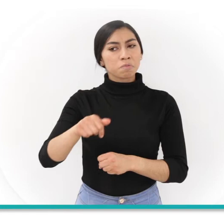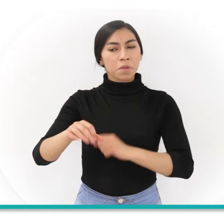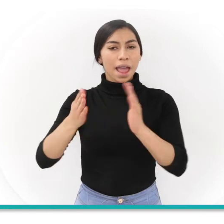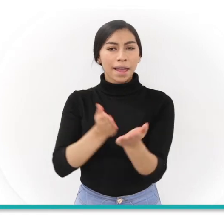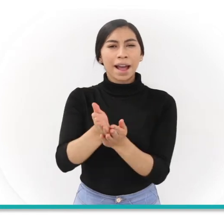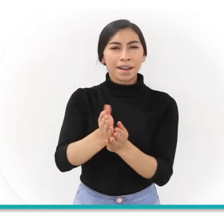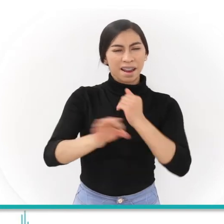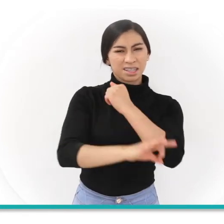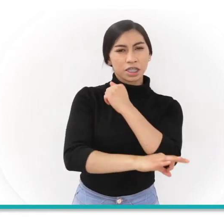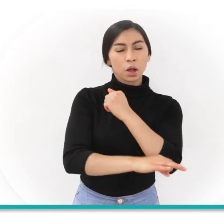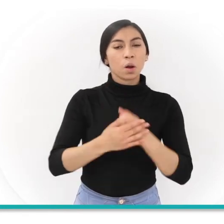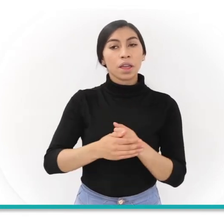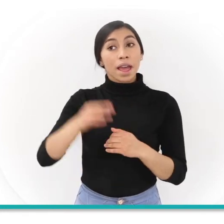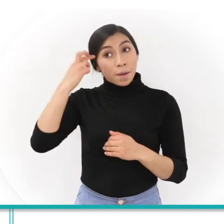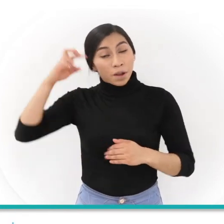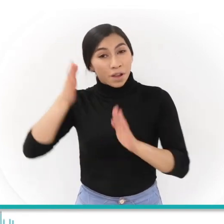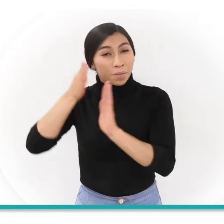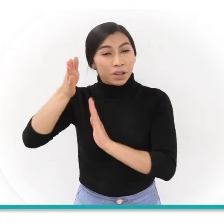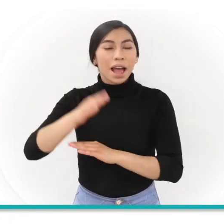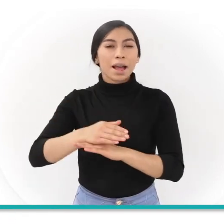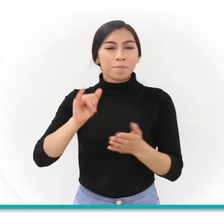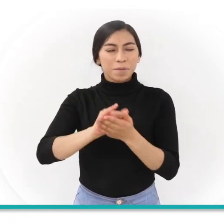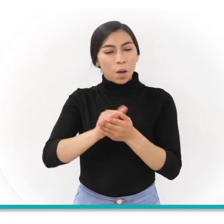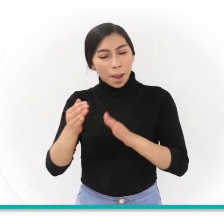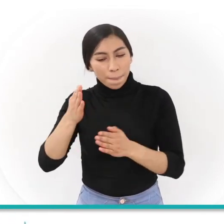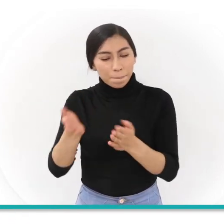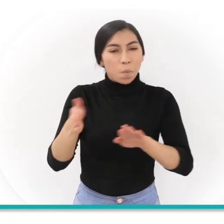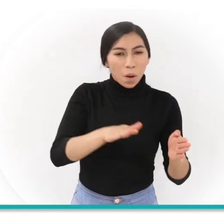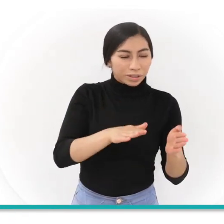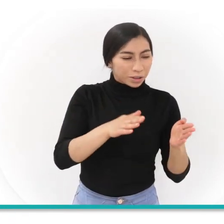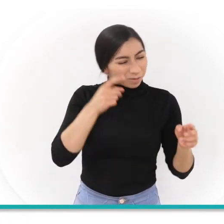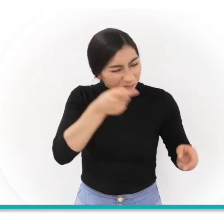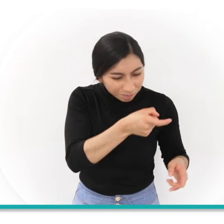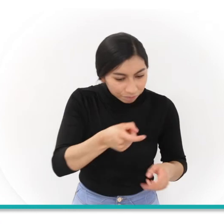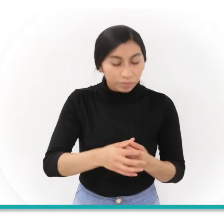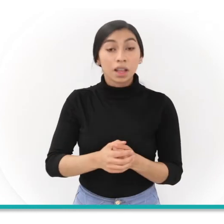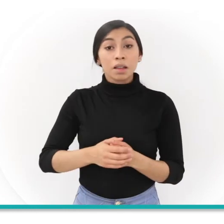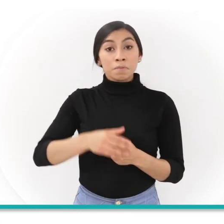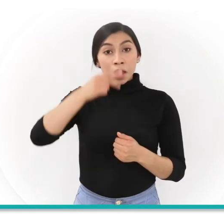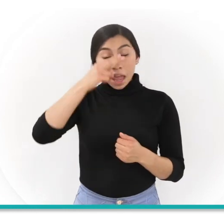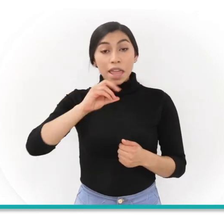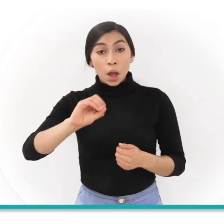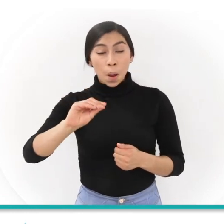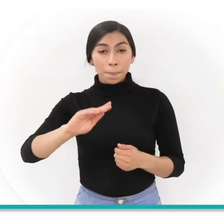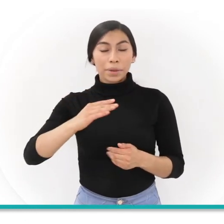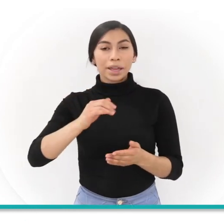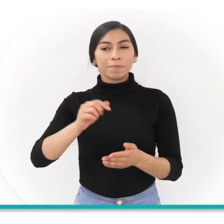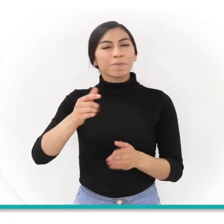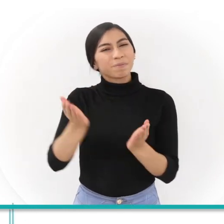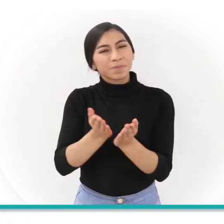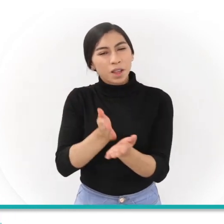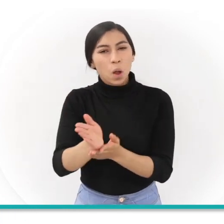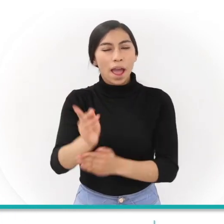años estudia sexto semestre de psicología y quiere especializarse en ciencias forenses y mi hijo hizo primer semestre de